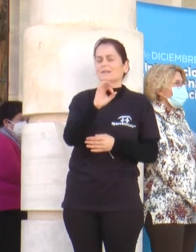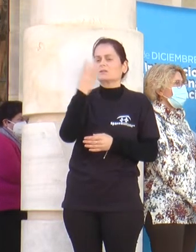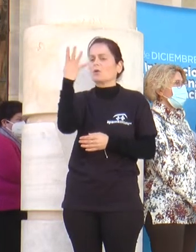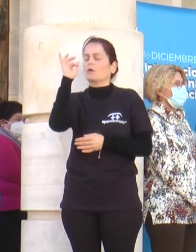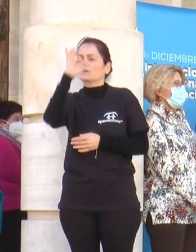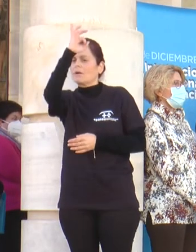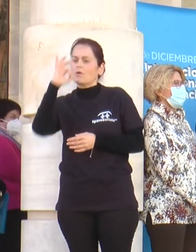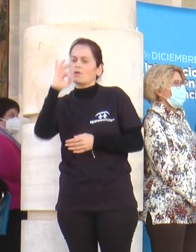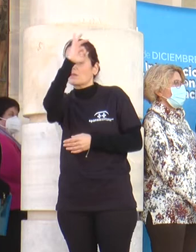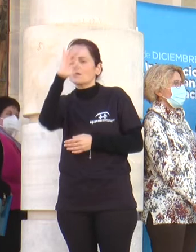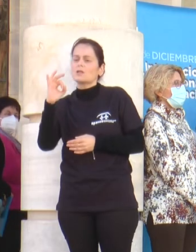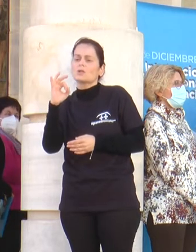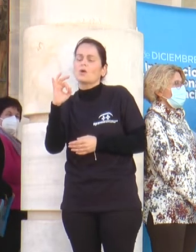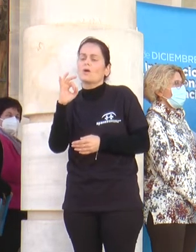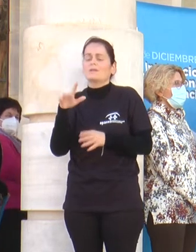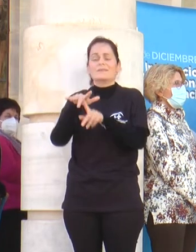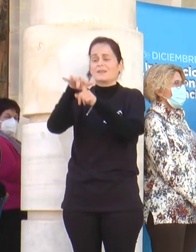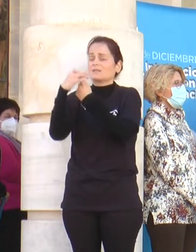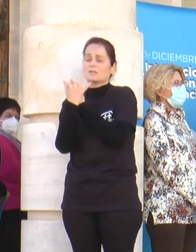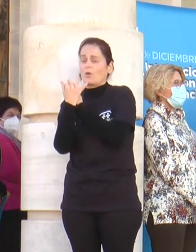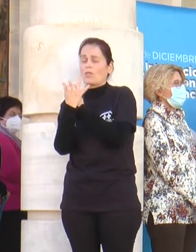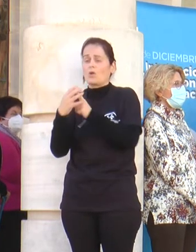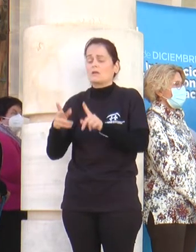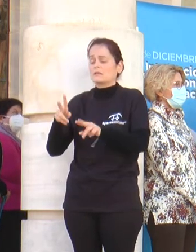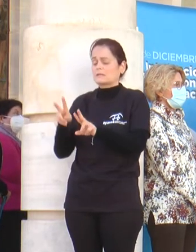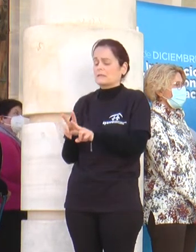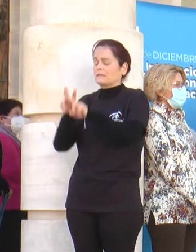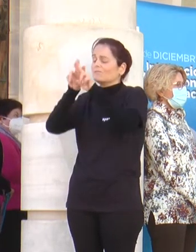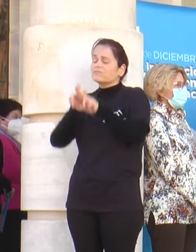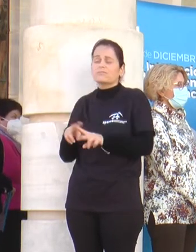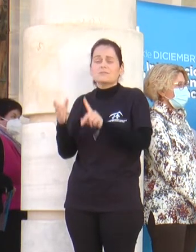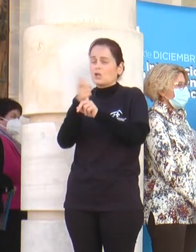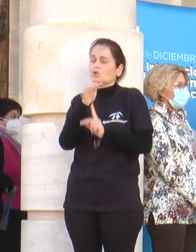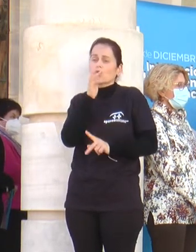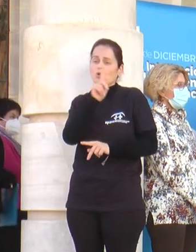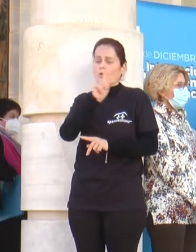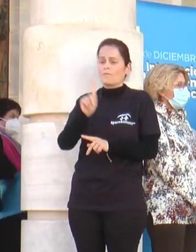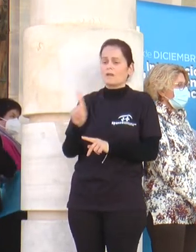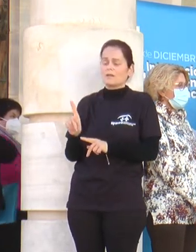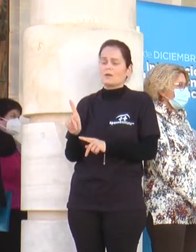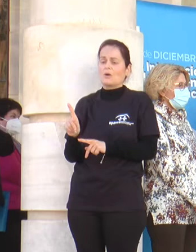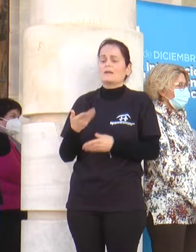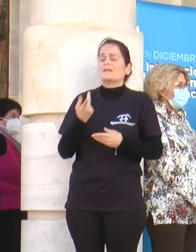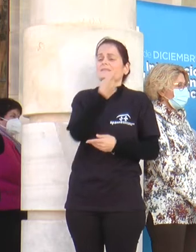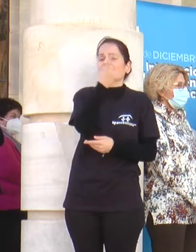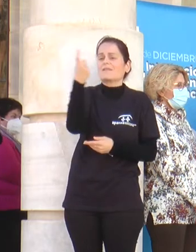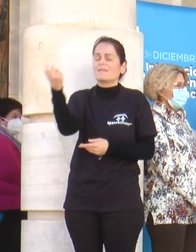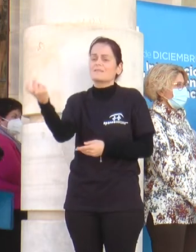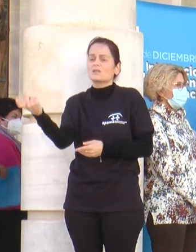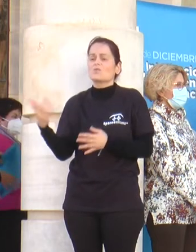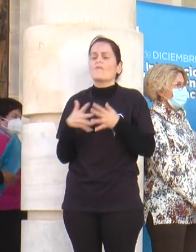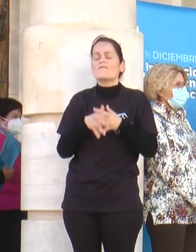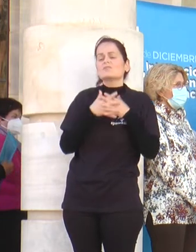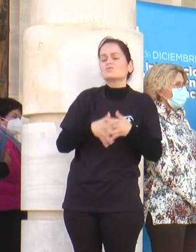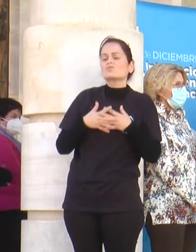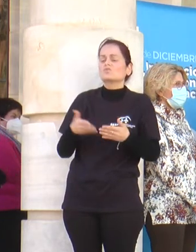% de los casos no están diagnosticados. Cifras que se requieren de más medios, infraestructura, para que la